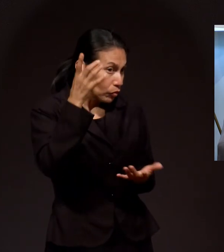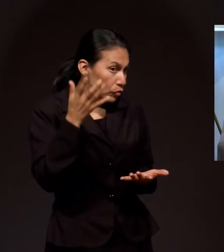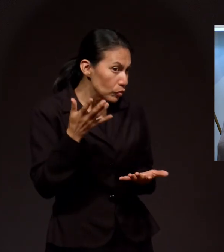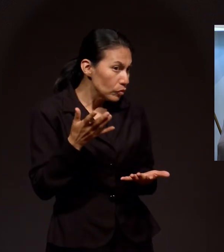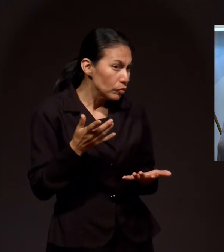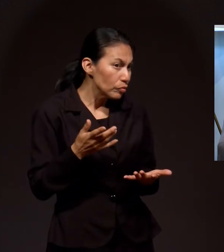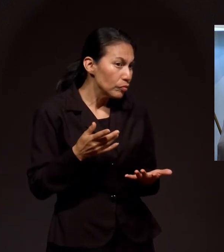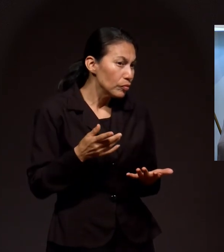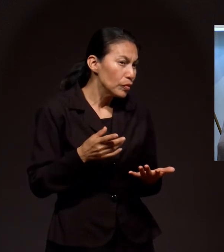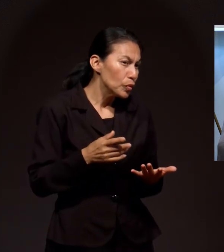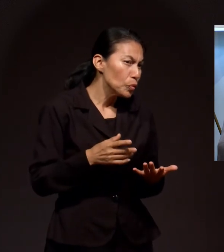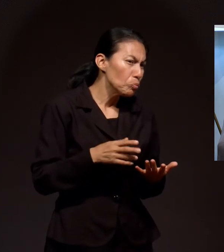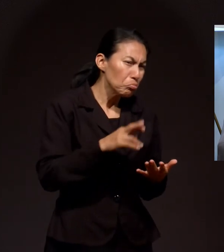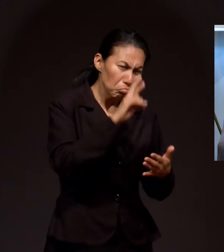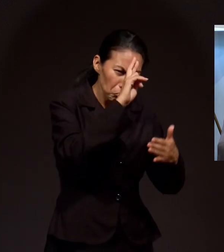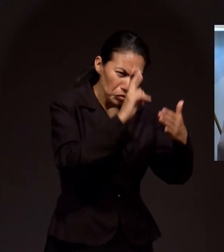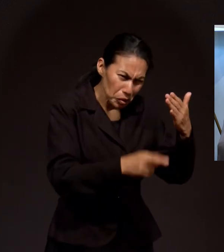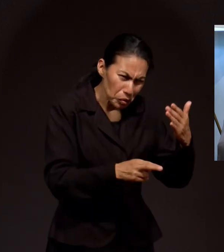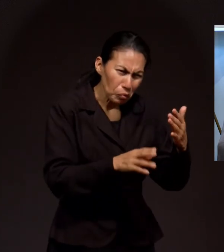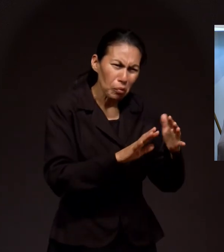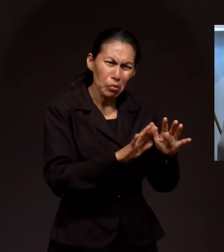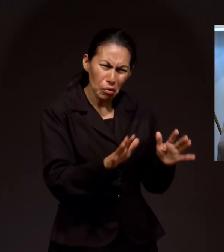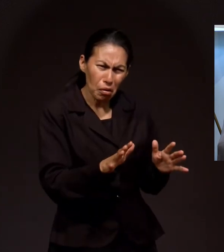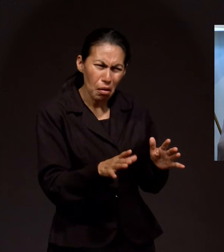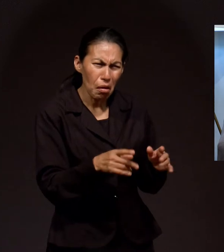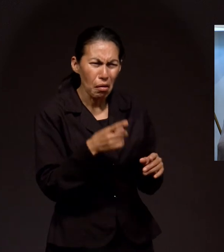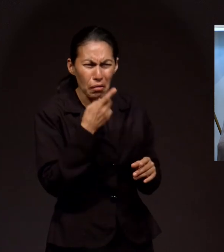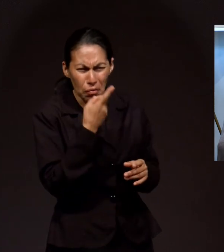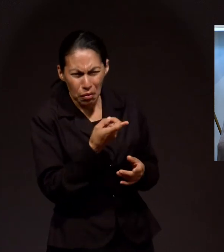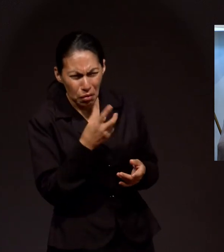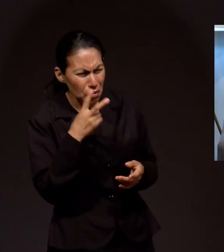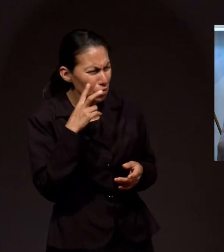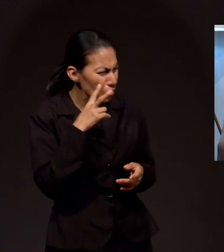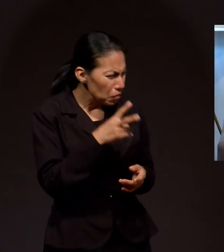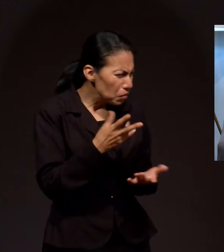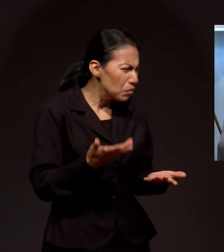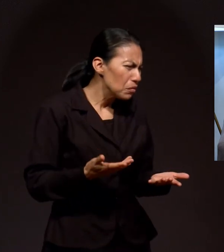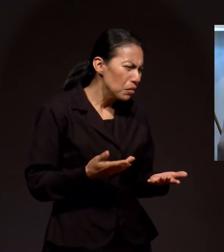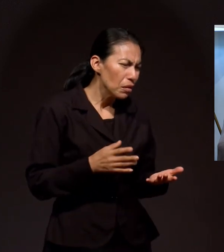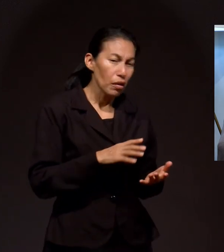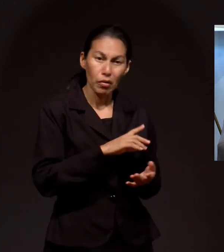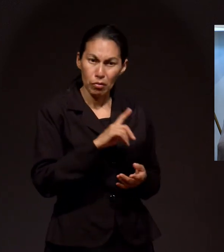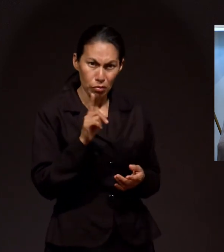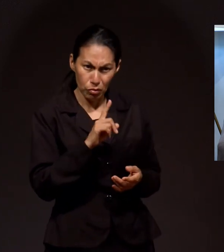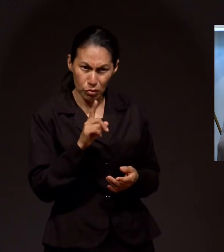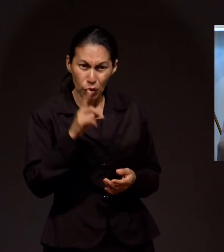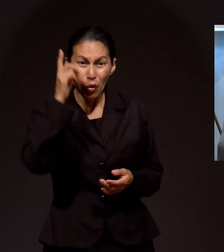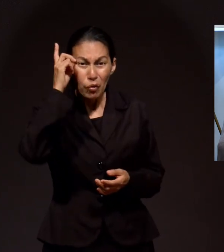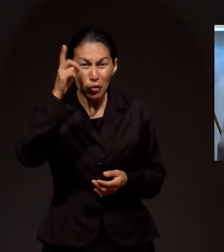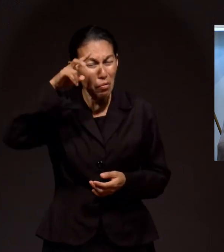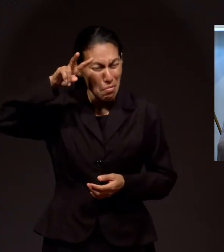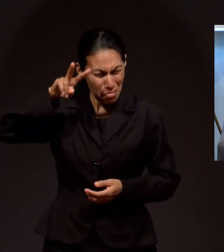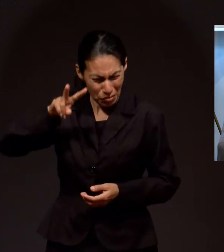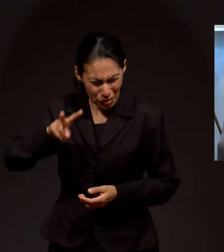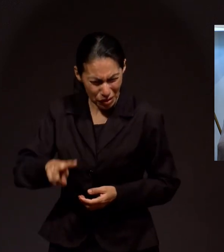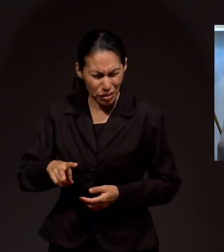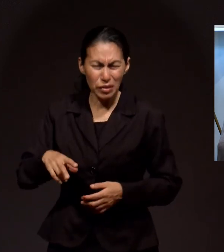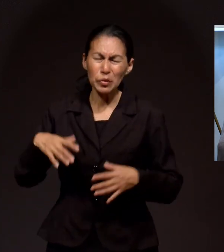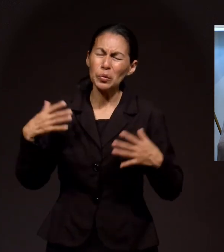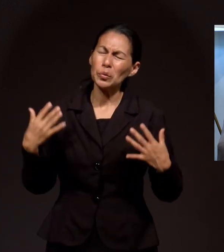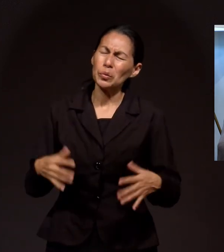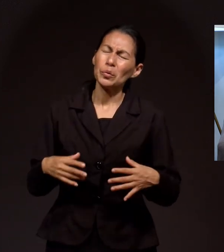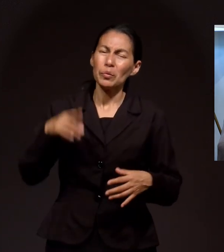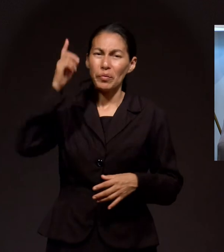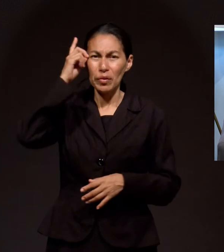está como acto protocolario, religioso. Es real porque Dios te protegió en todo este tiempo.